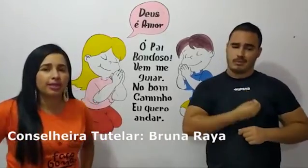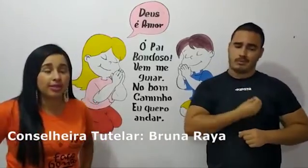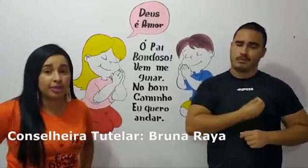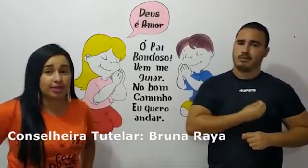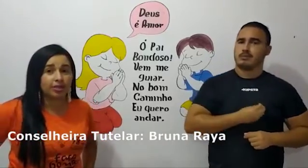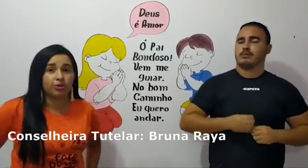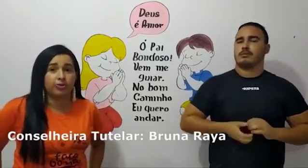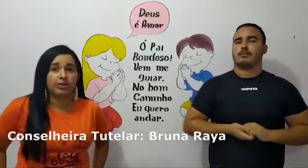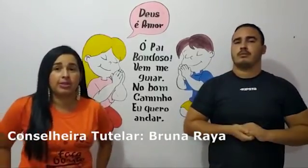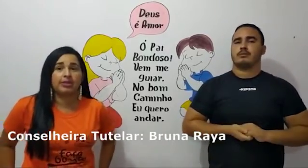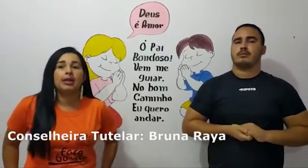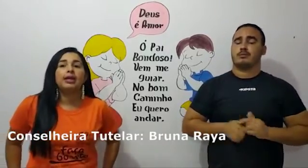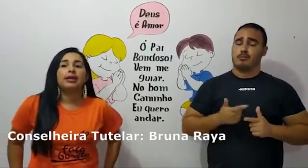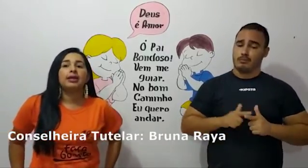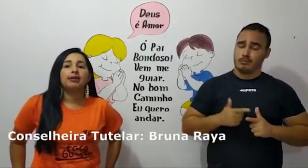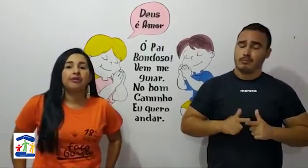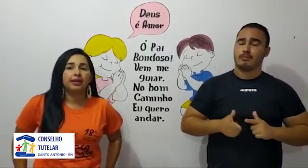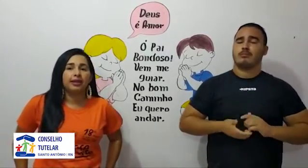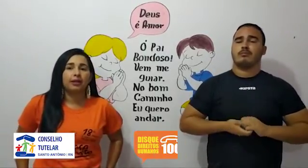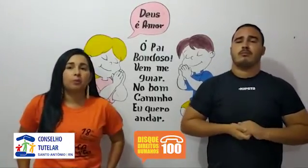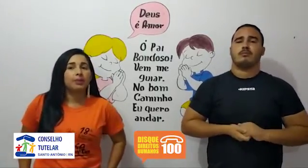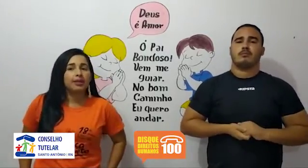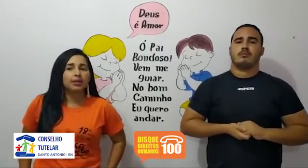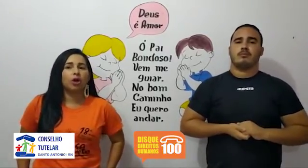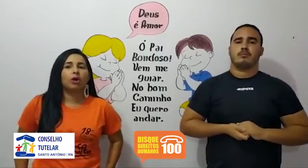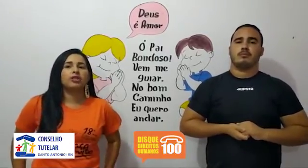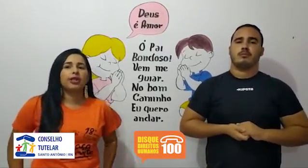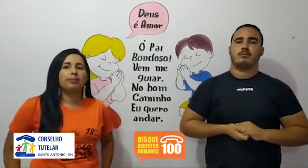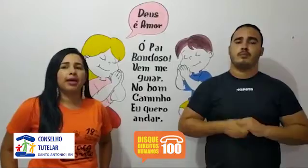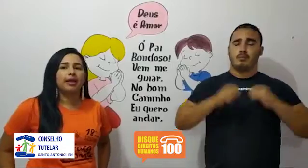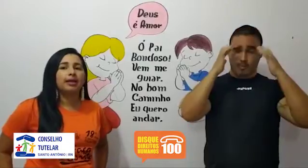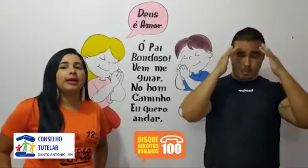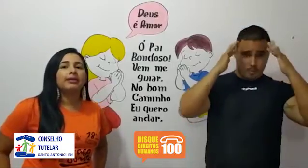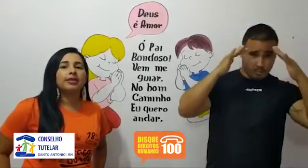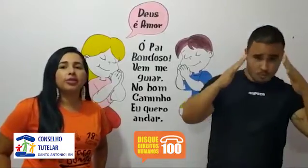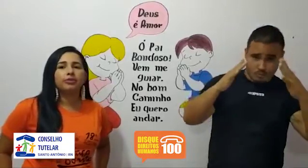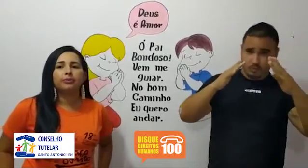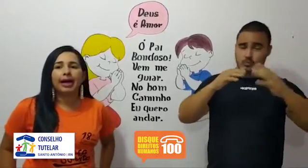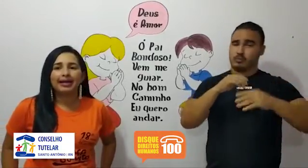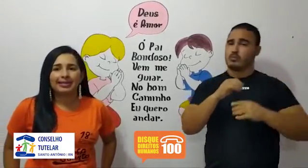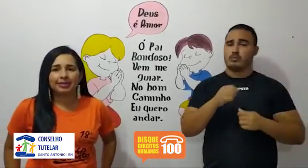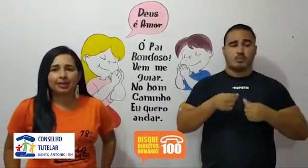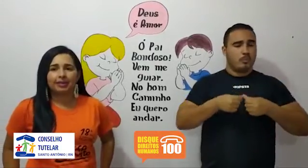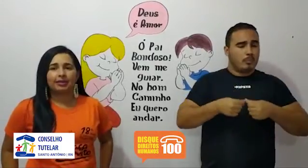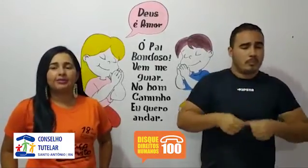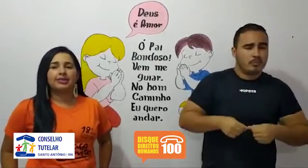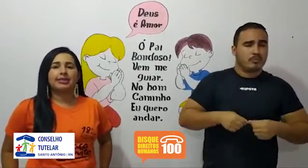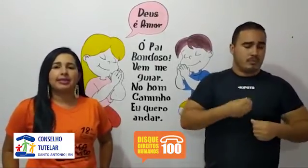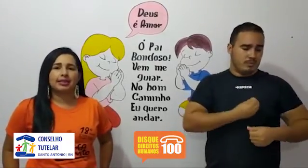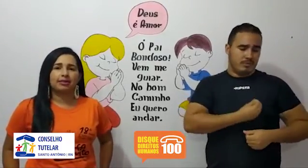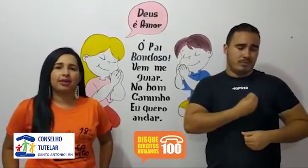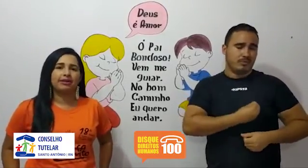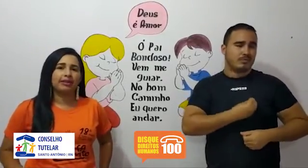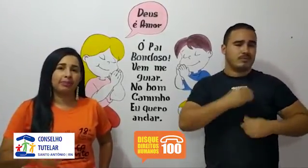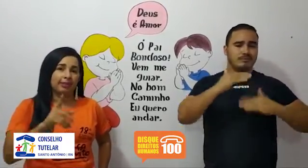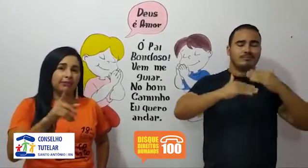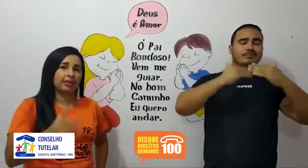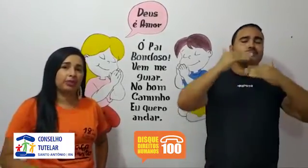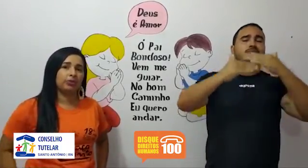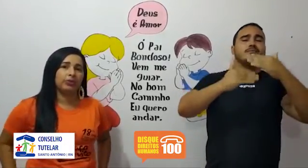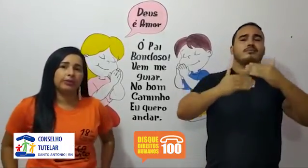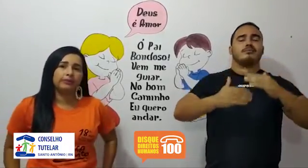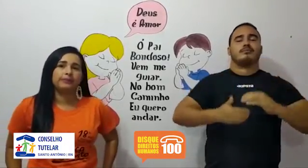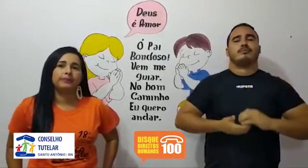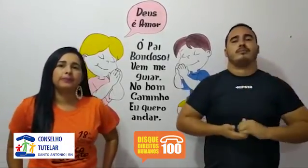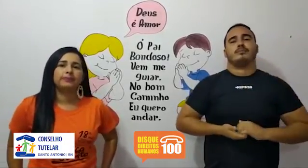consequências desastrosos que afetarão psicologicamente deixando marcas negativas que sendo levadas à